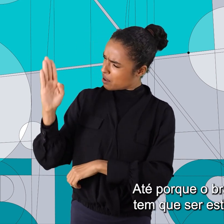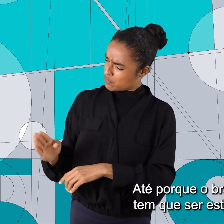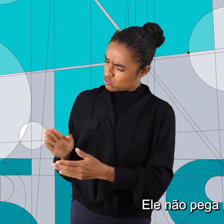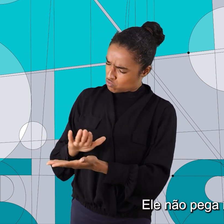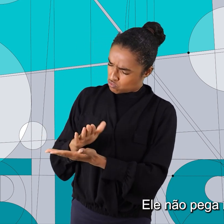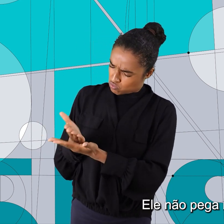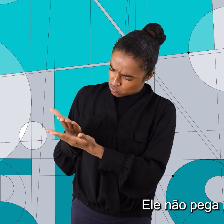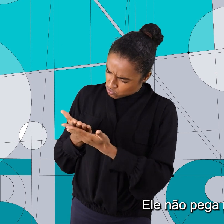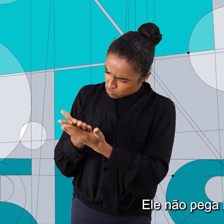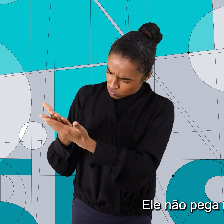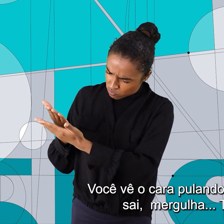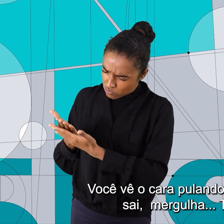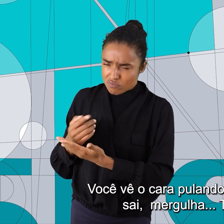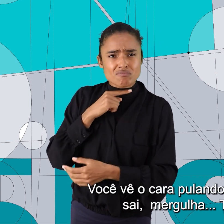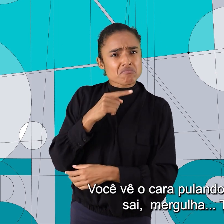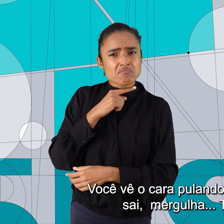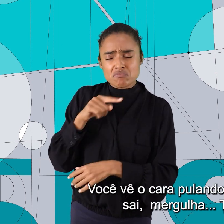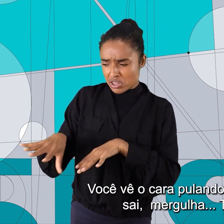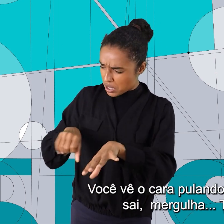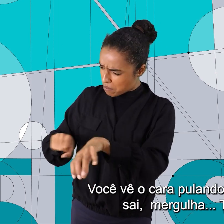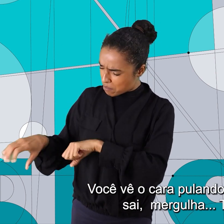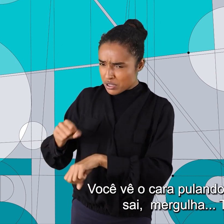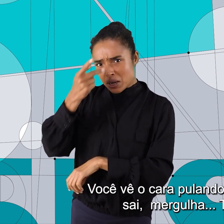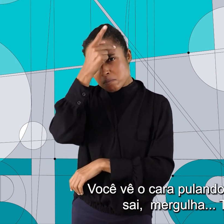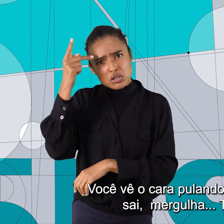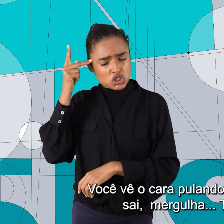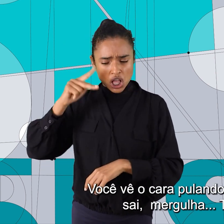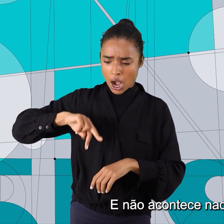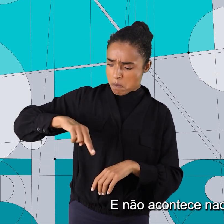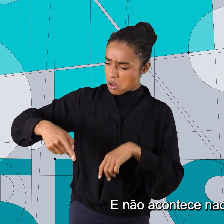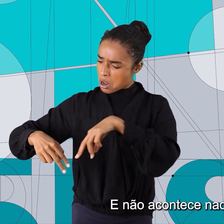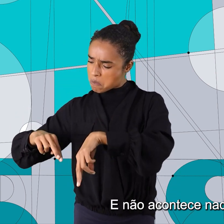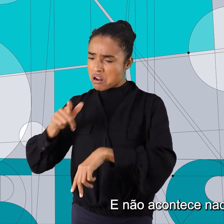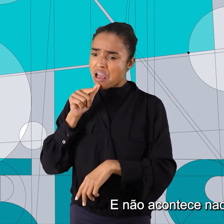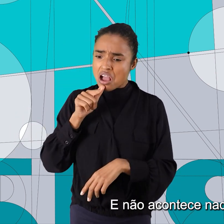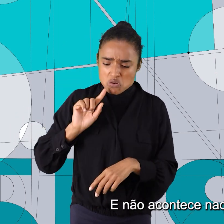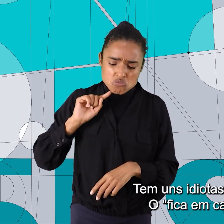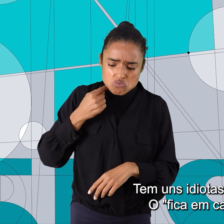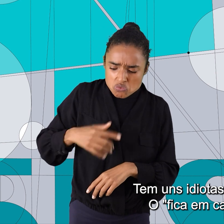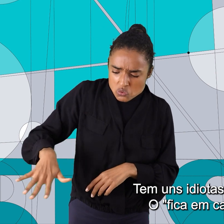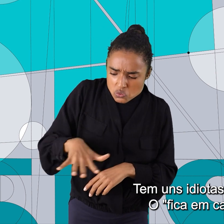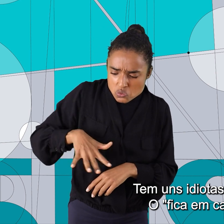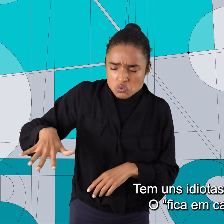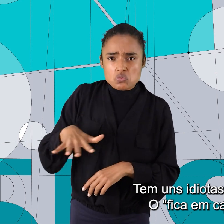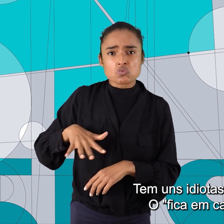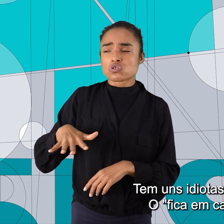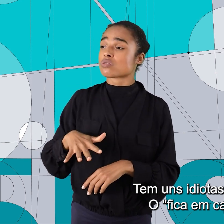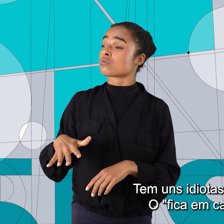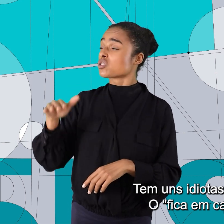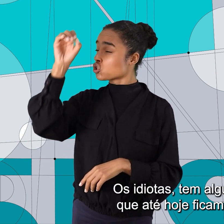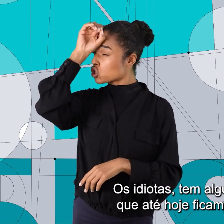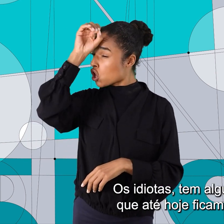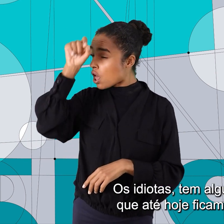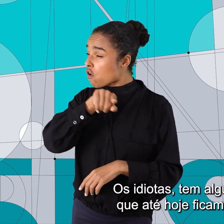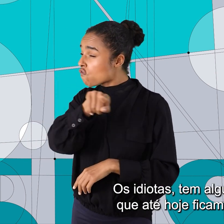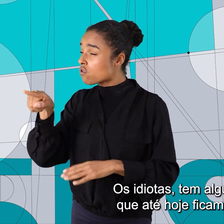estudado. Ele não pega nada. O cara pulando em esgoto ali, sai, mergulha, está certo? E não acontece nada com Tem uns idiotas aí. Ou fica em